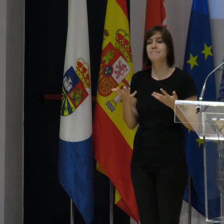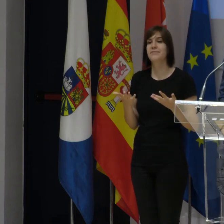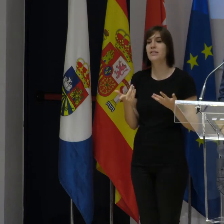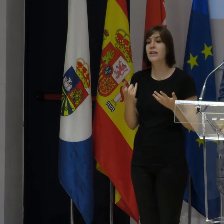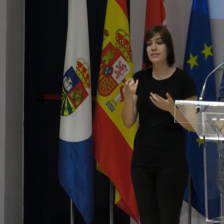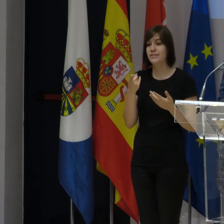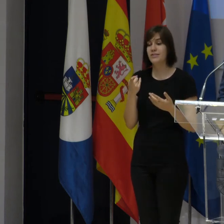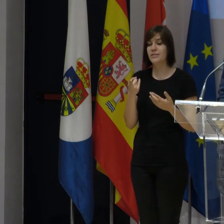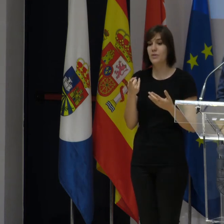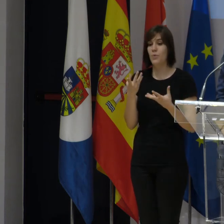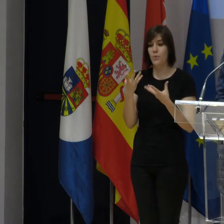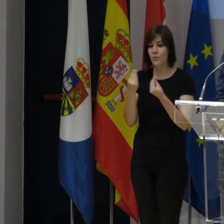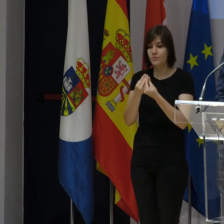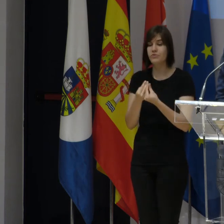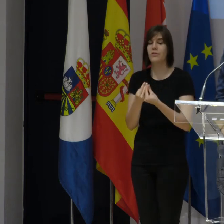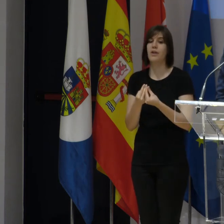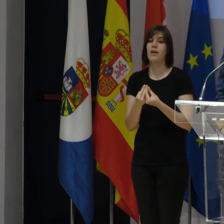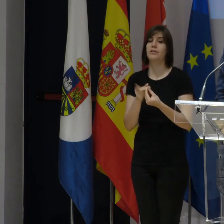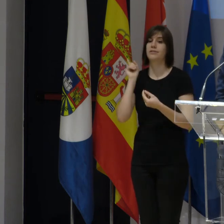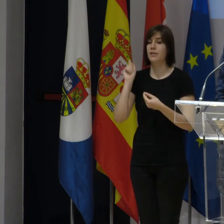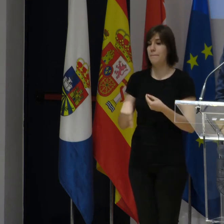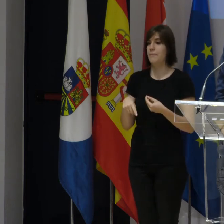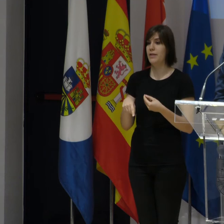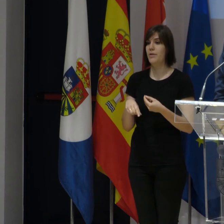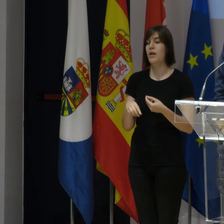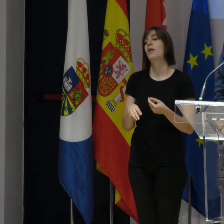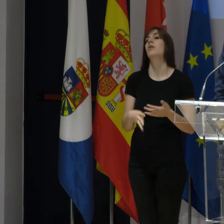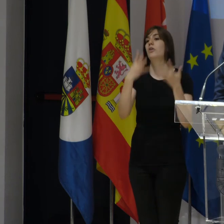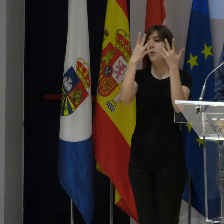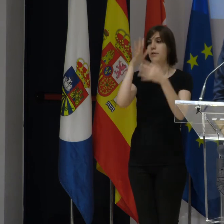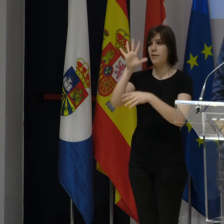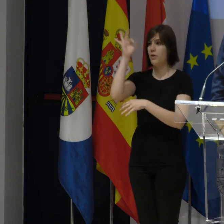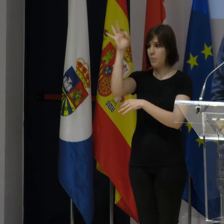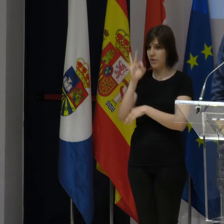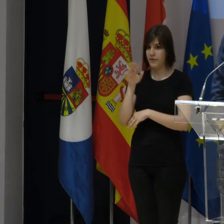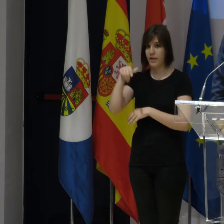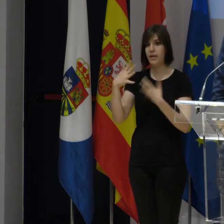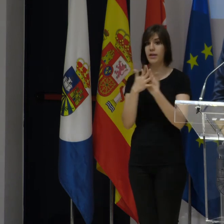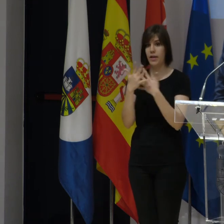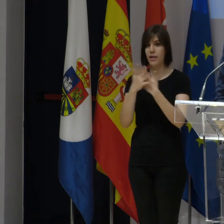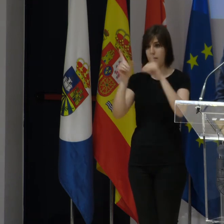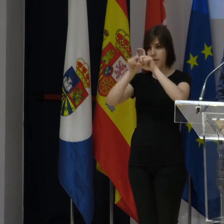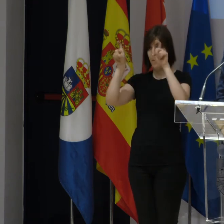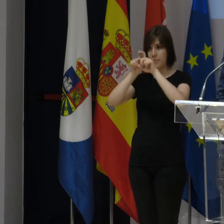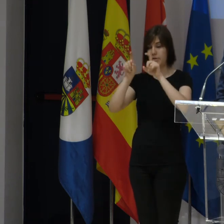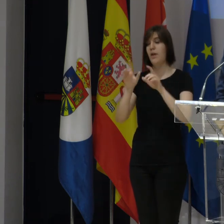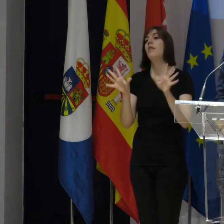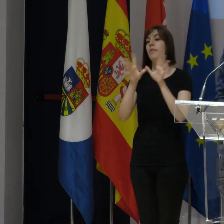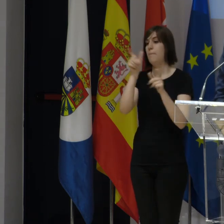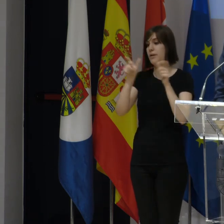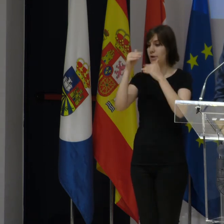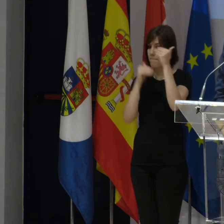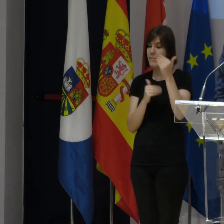Ese hecho, unido al hecho de que casi el 95% del tejido industrial en este país son empresas de menos de 10 trabajadores,